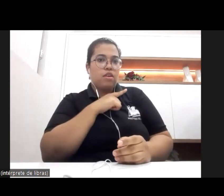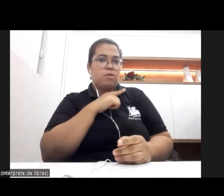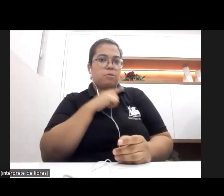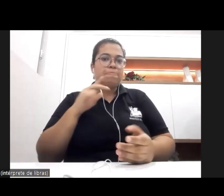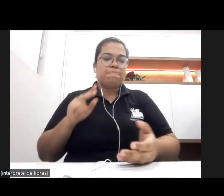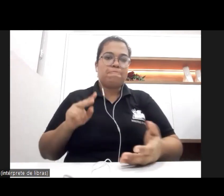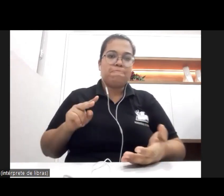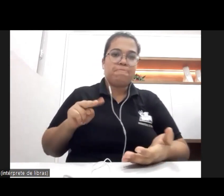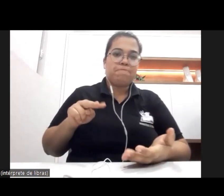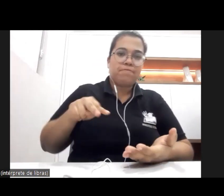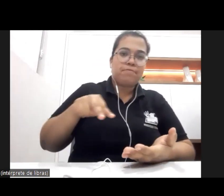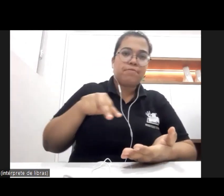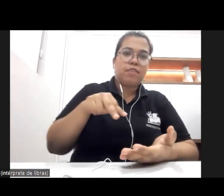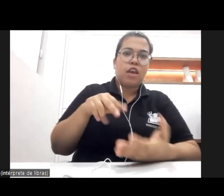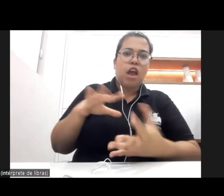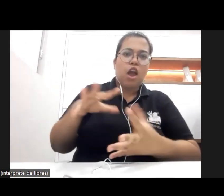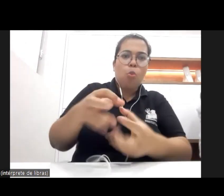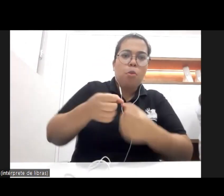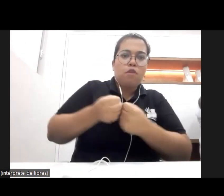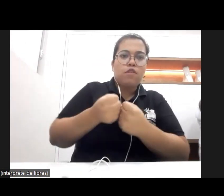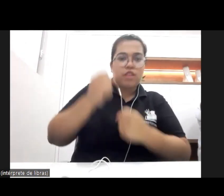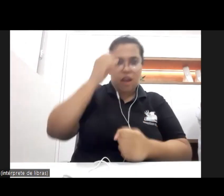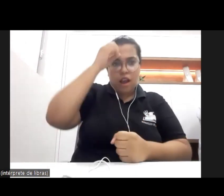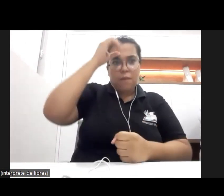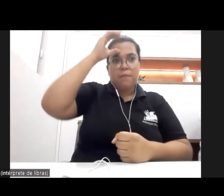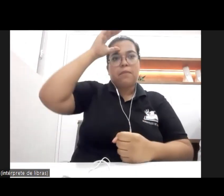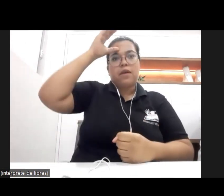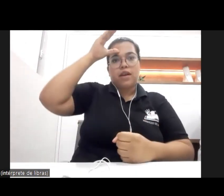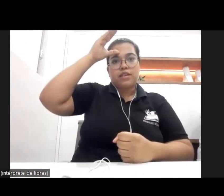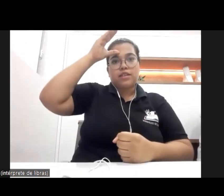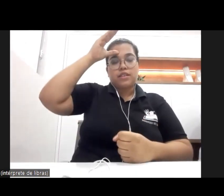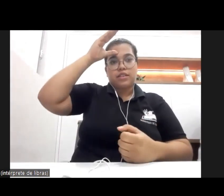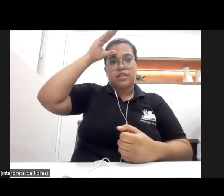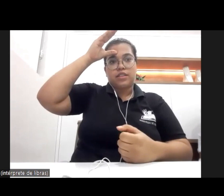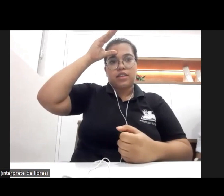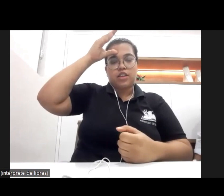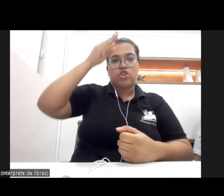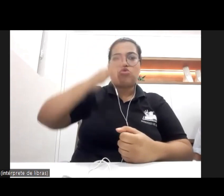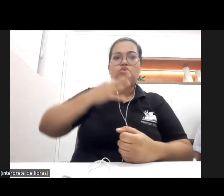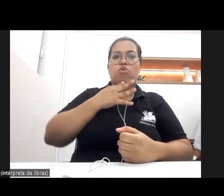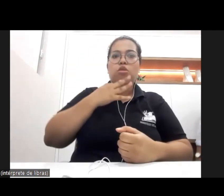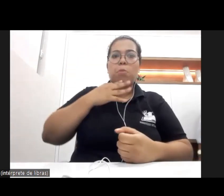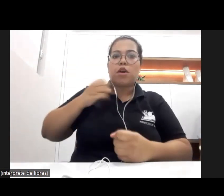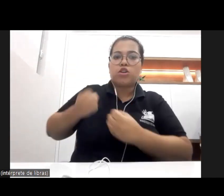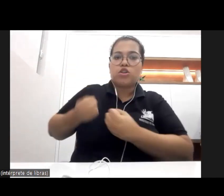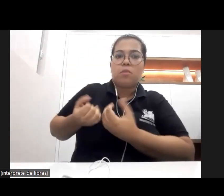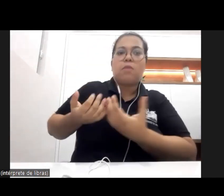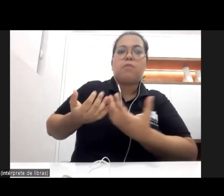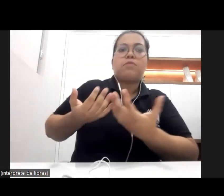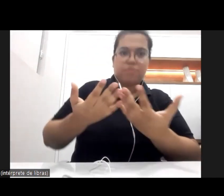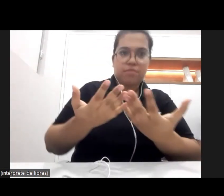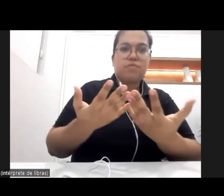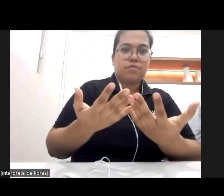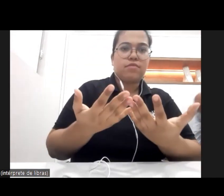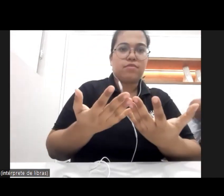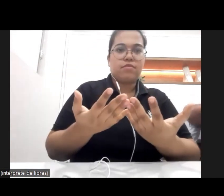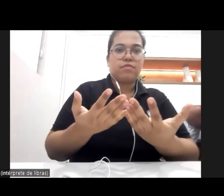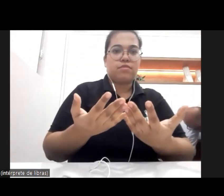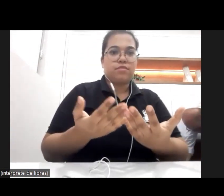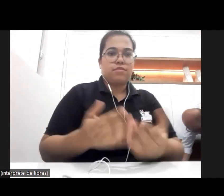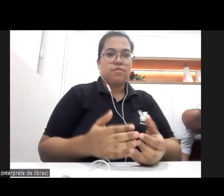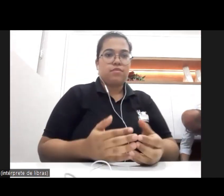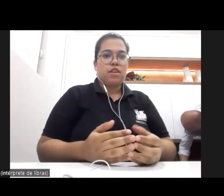nossa capacidade teleológica de projetar, de planejar, de elaborar